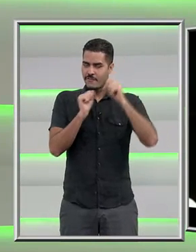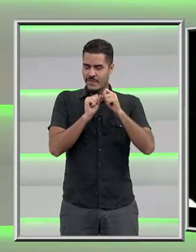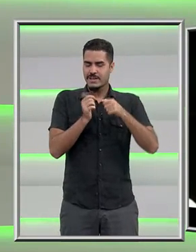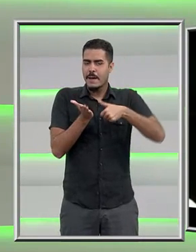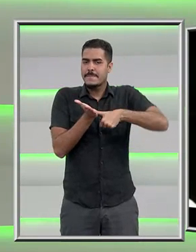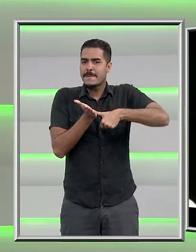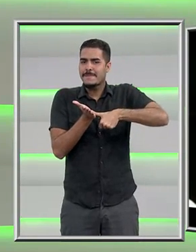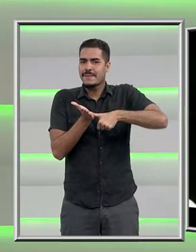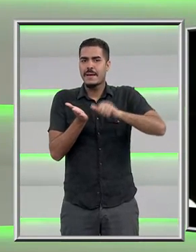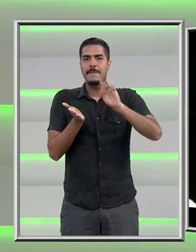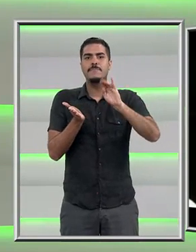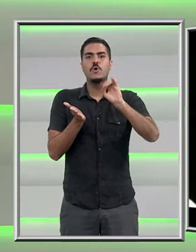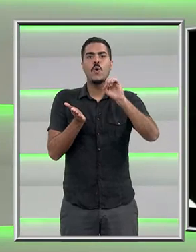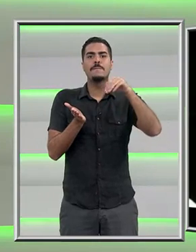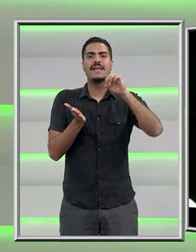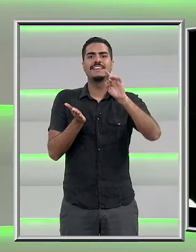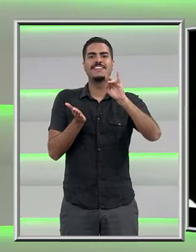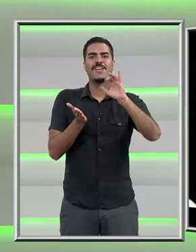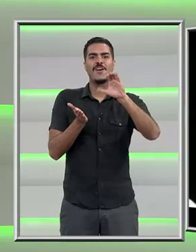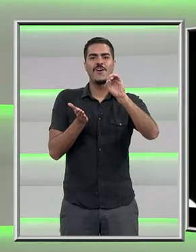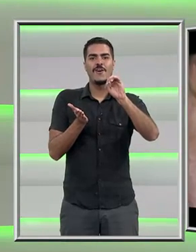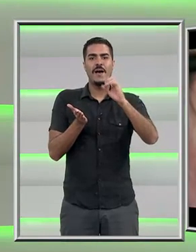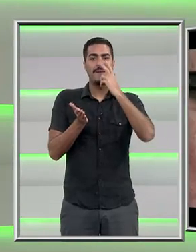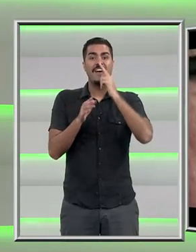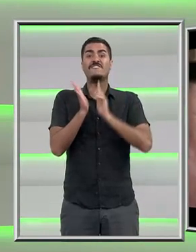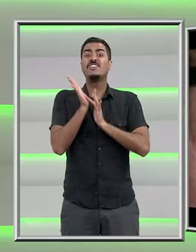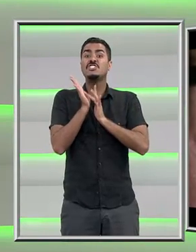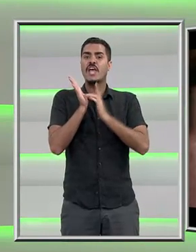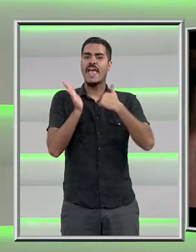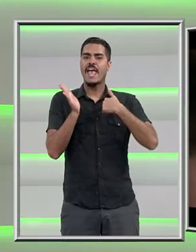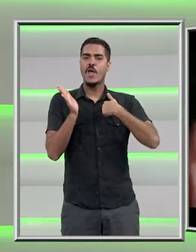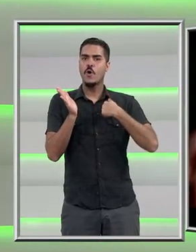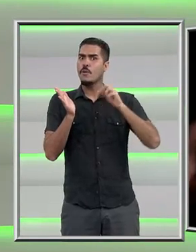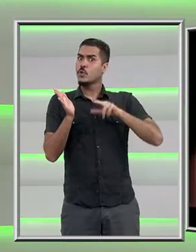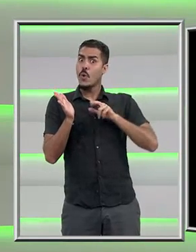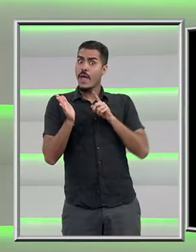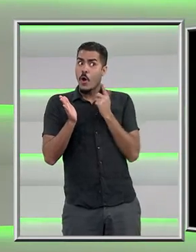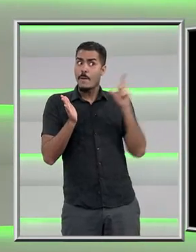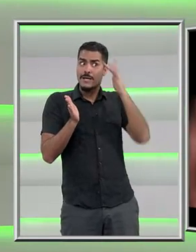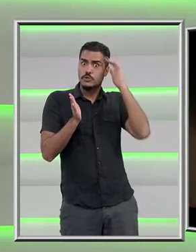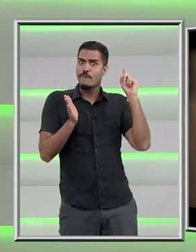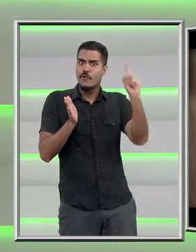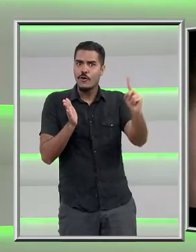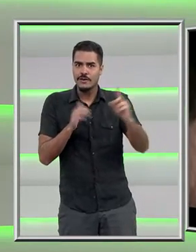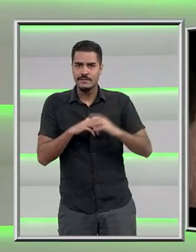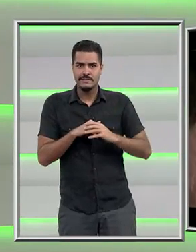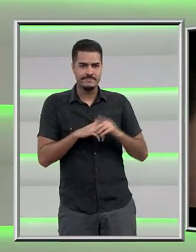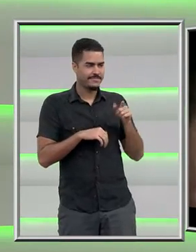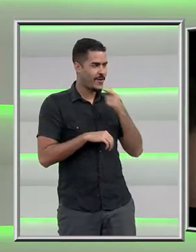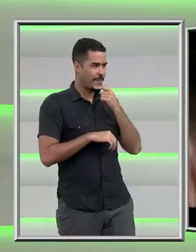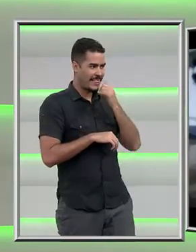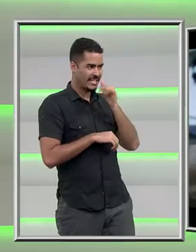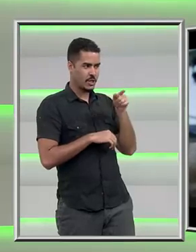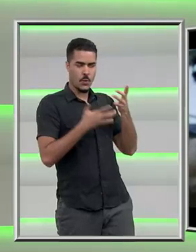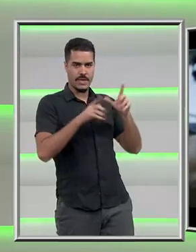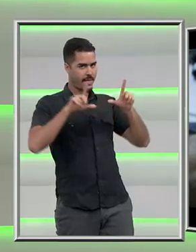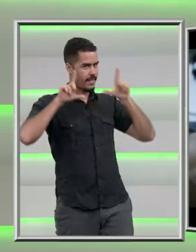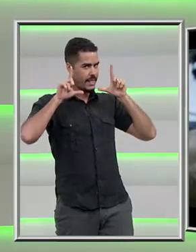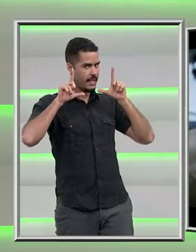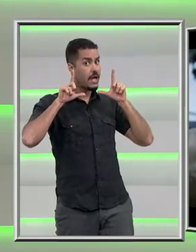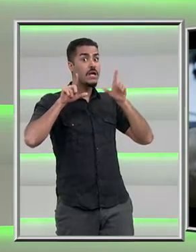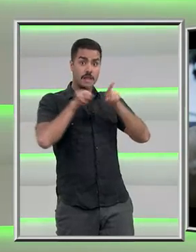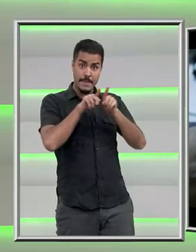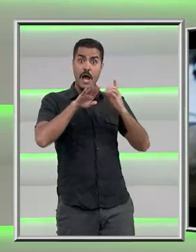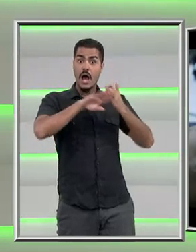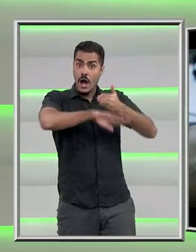Paulo, passando por mim. Na verdade, não era eu. Este dentista, que não quis mostrar o rosto, também teve a conta invadida. Mais de